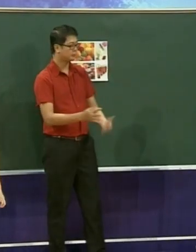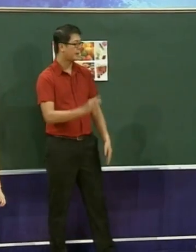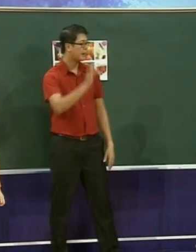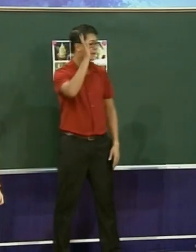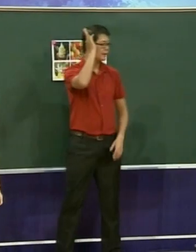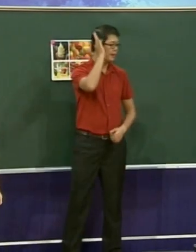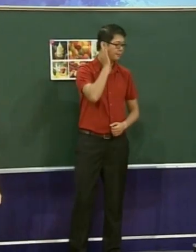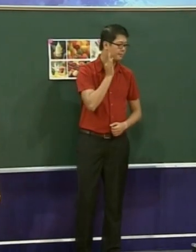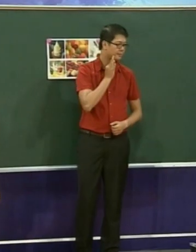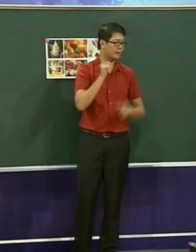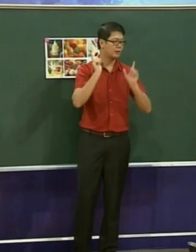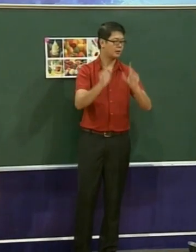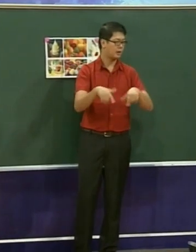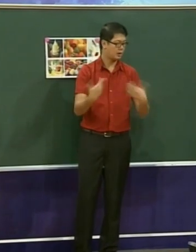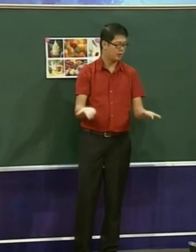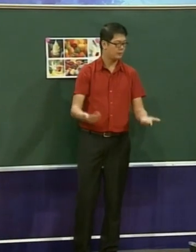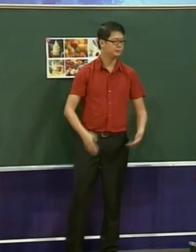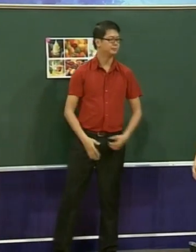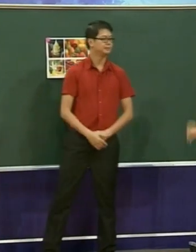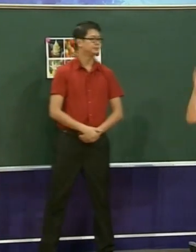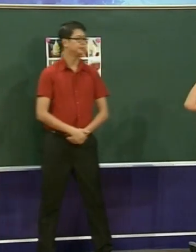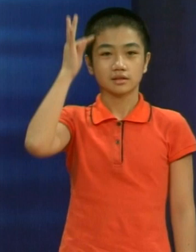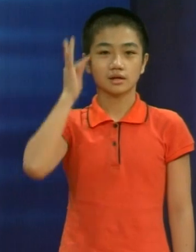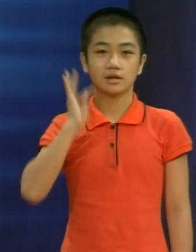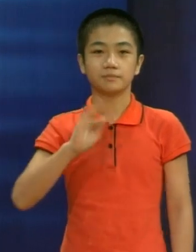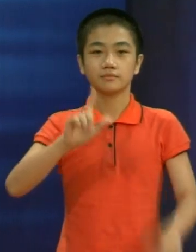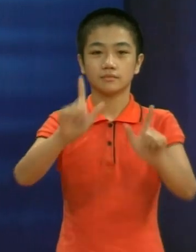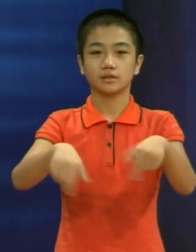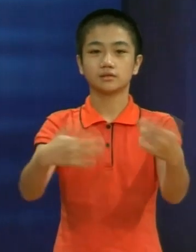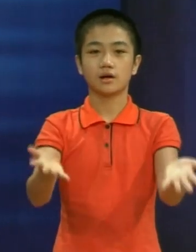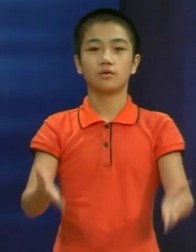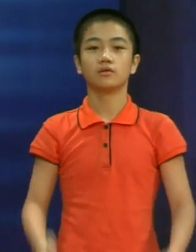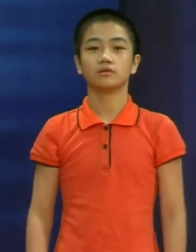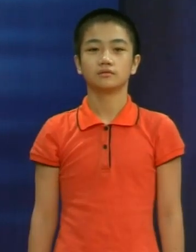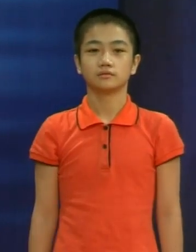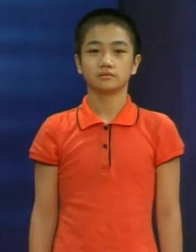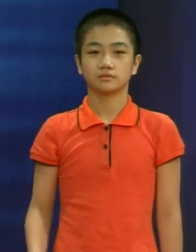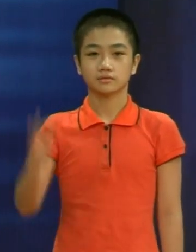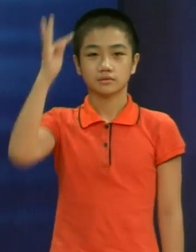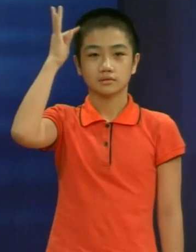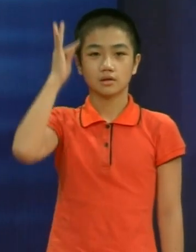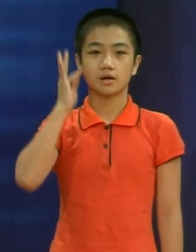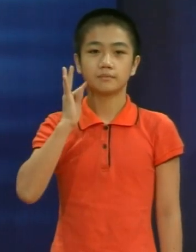Một bạn sẽ hỏi và một bạn sẽ trả lời Thế trong tình huống vừa rồi Thì bạn Tâm là người như thế nào nhỉ Theo